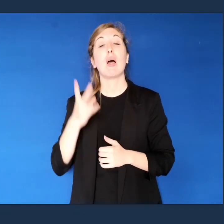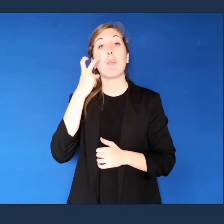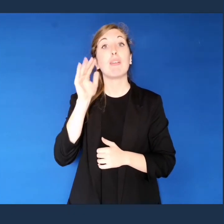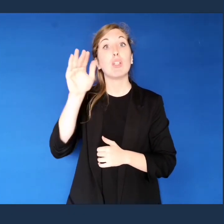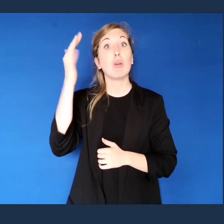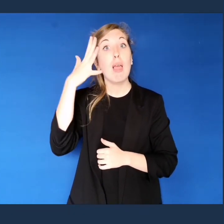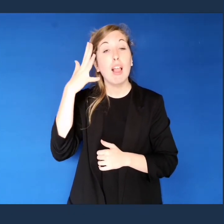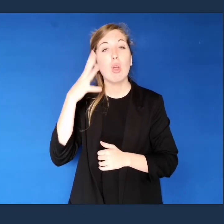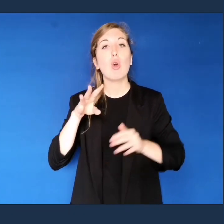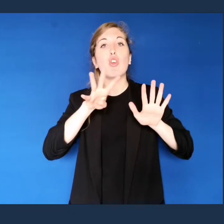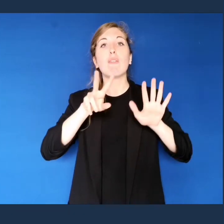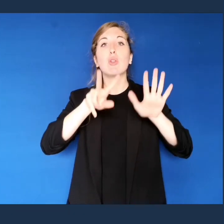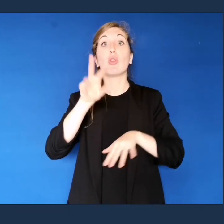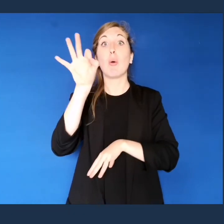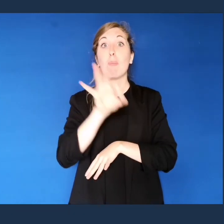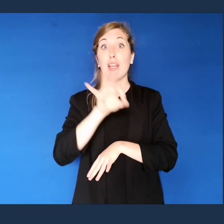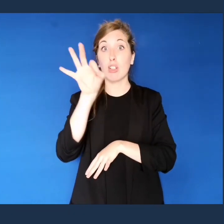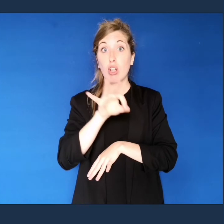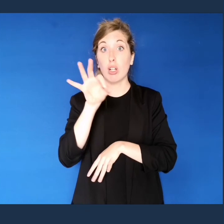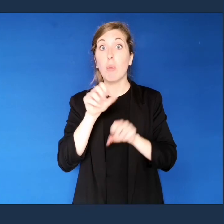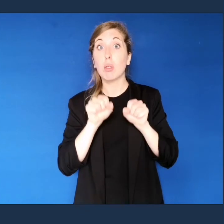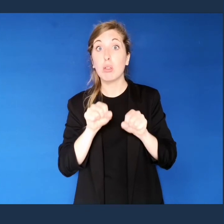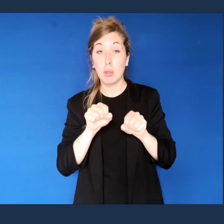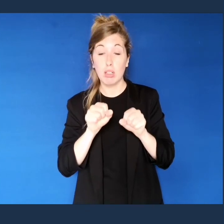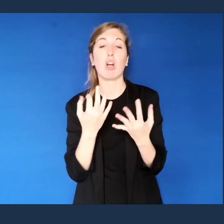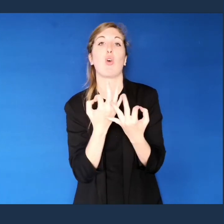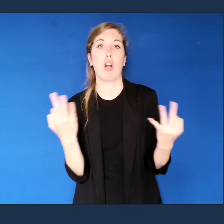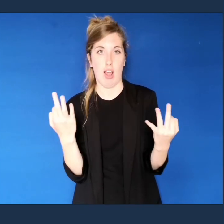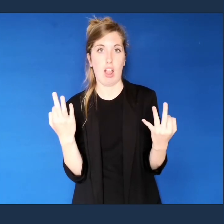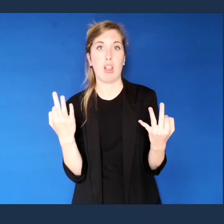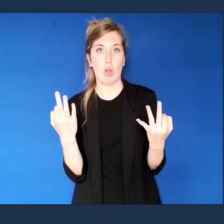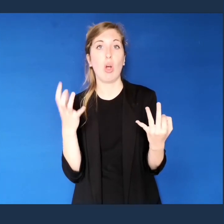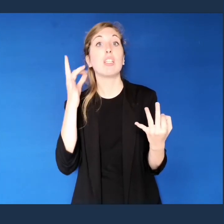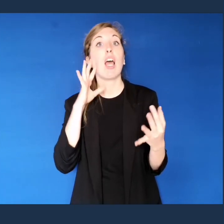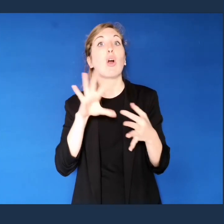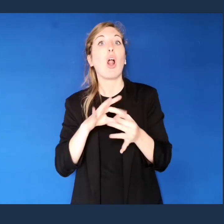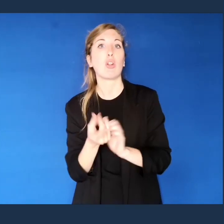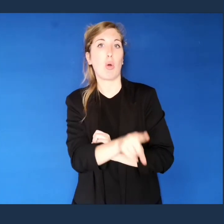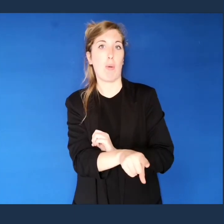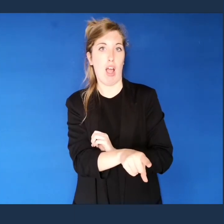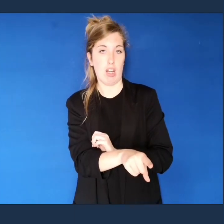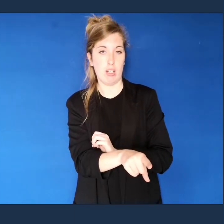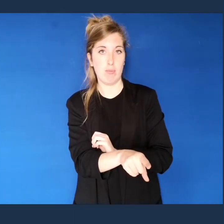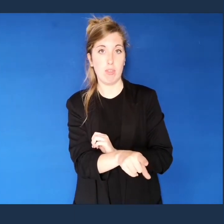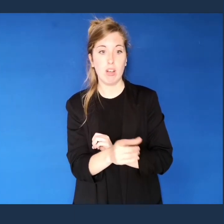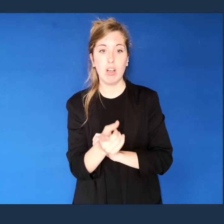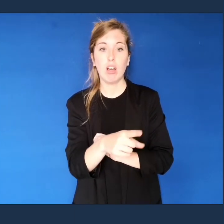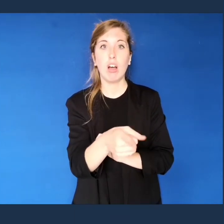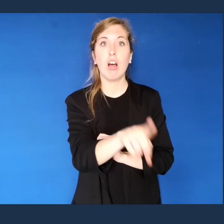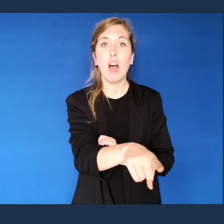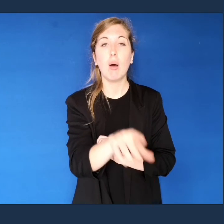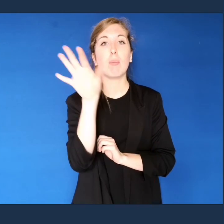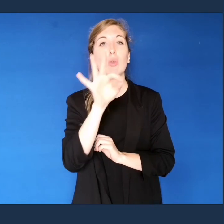il 98% di probabilità di essere corrette se si riferiscono al giorno dopo, percentuale che calò un po' nei due giorni